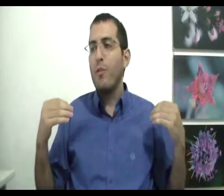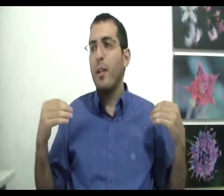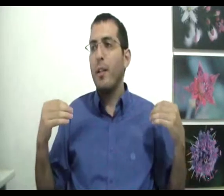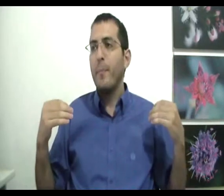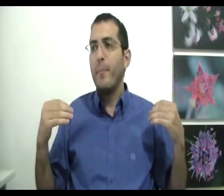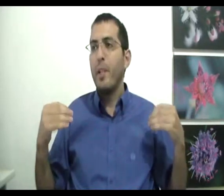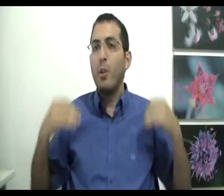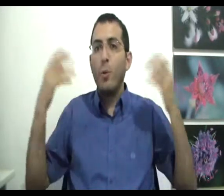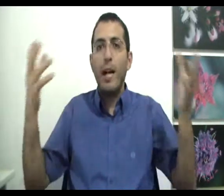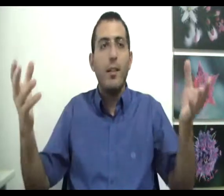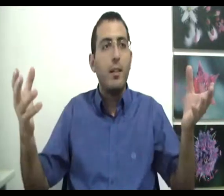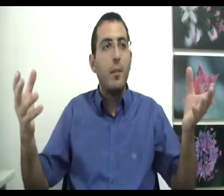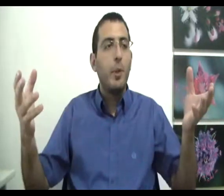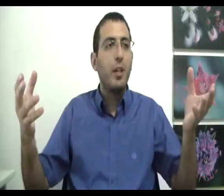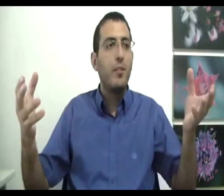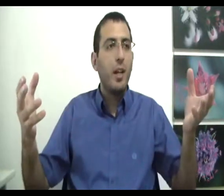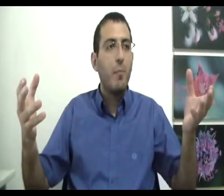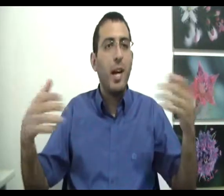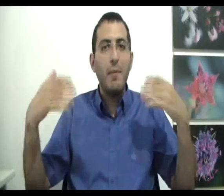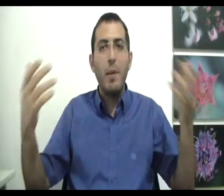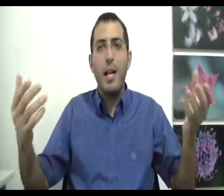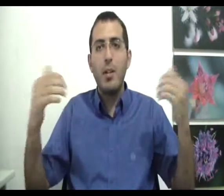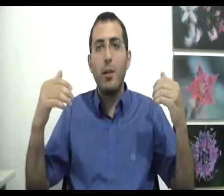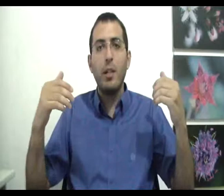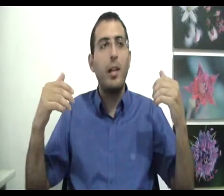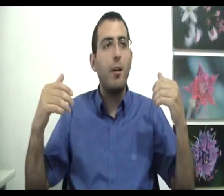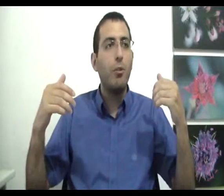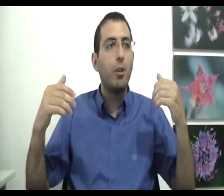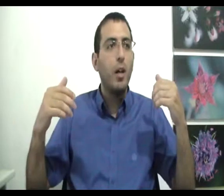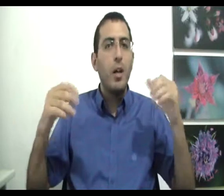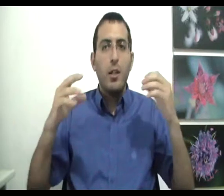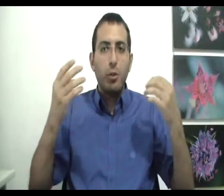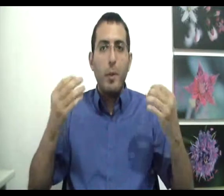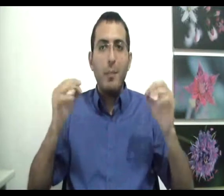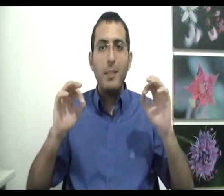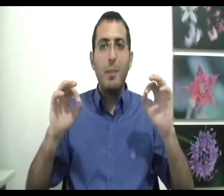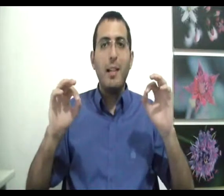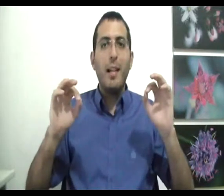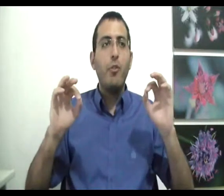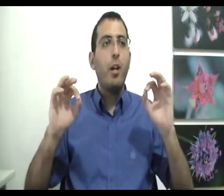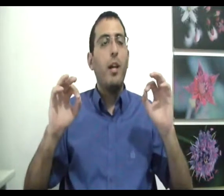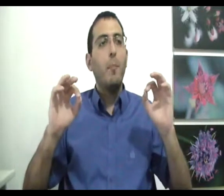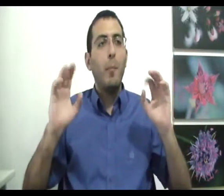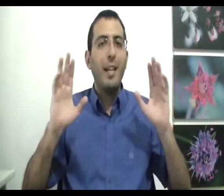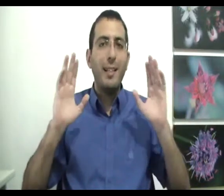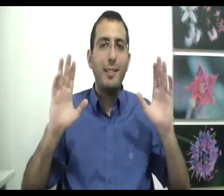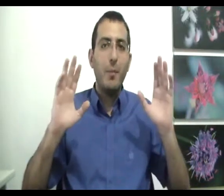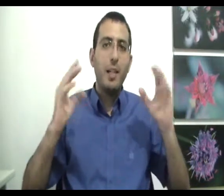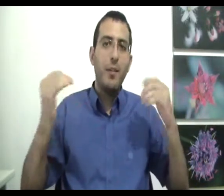שלך תלויה ויותר דברים, ככה ממילא יש לך יותר דאגות. זאת אומרת, בעצם באתי להגיד שמרבה נכסים, זה לא